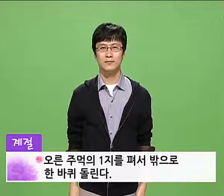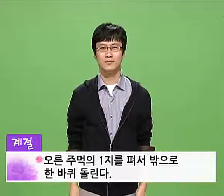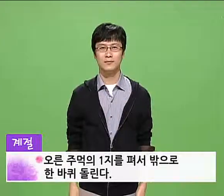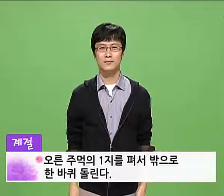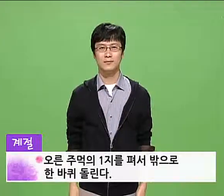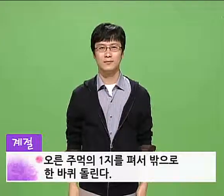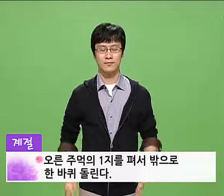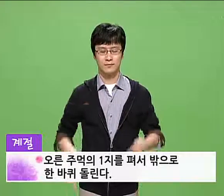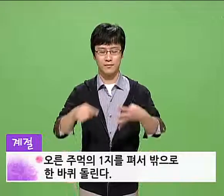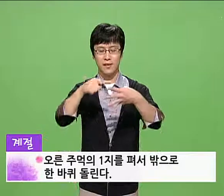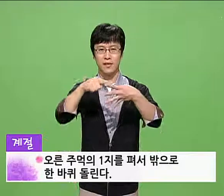계절